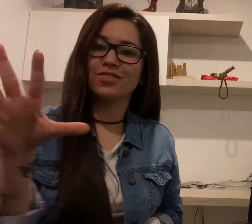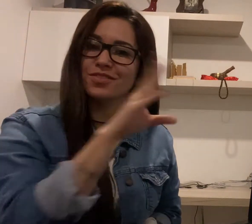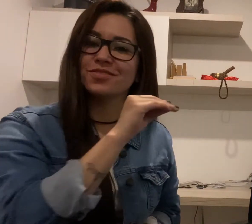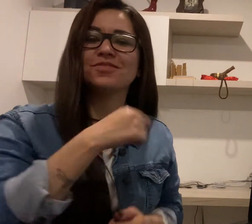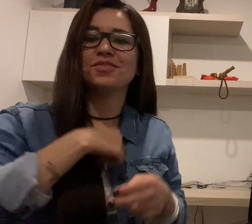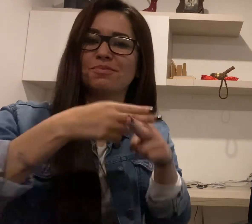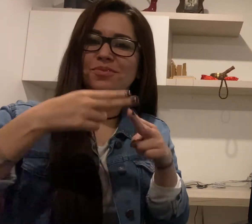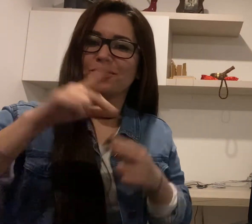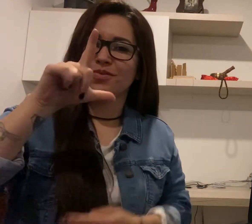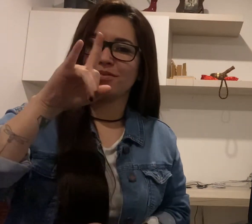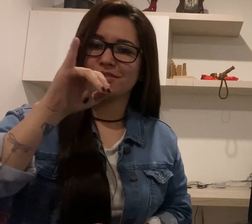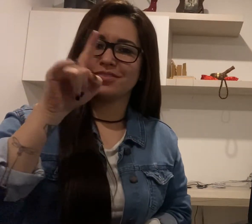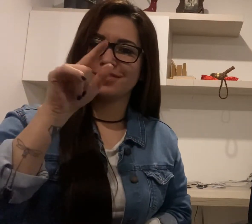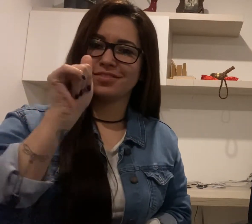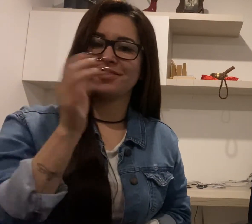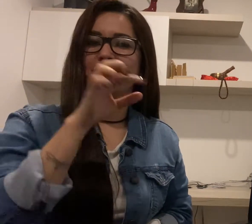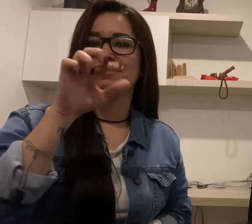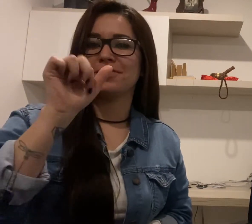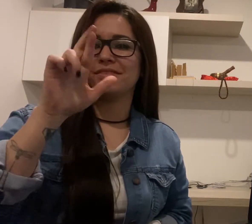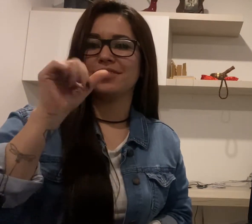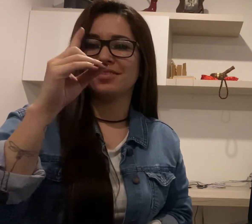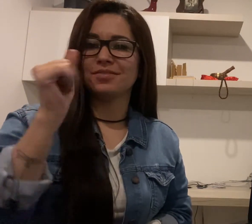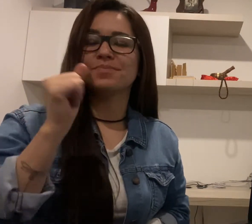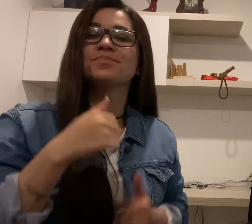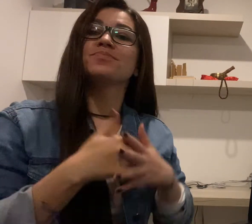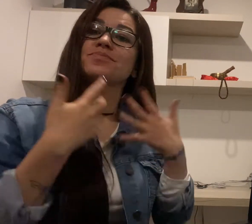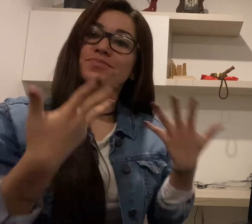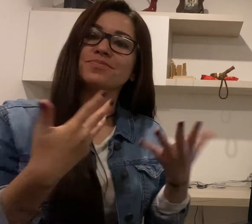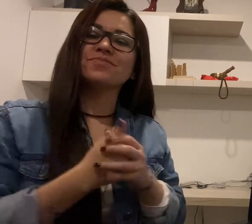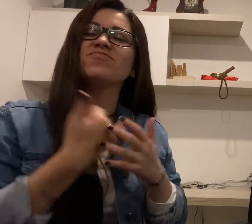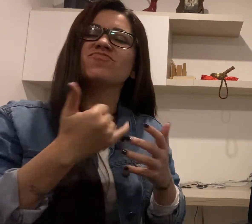Hola para todos, mi nombre es Luisa Parada.